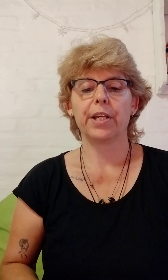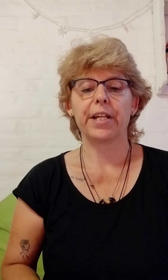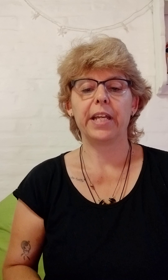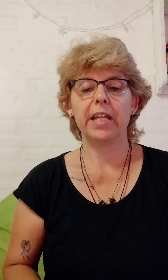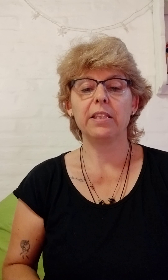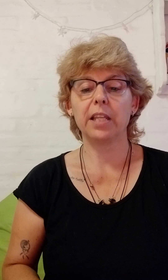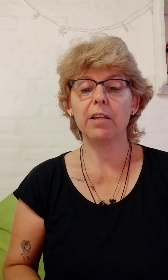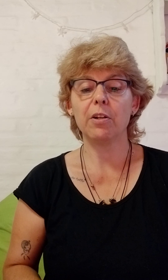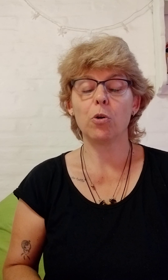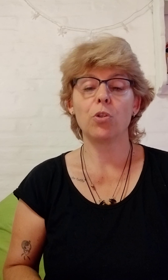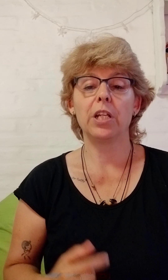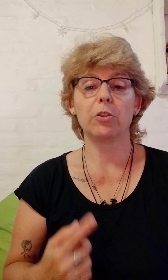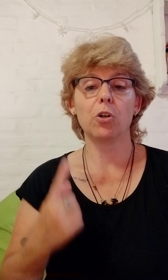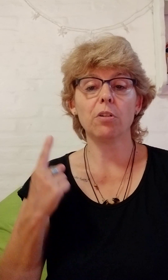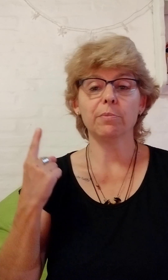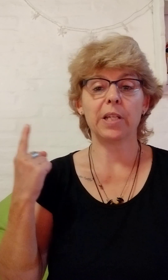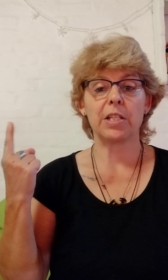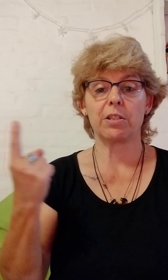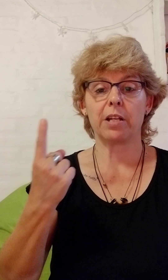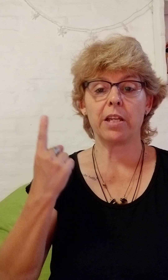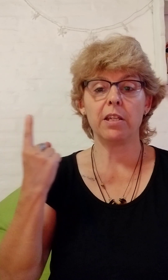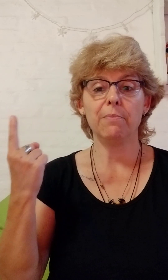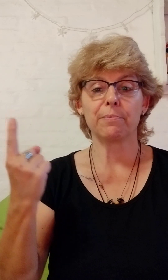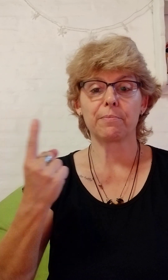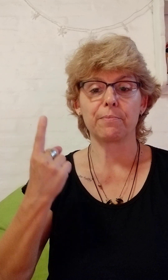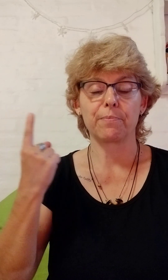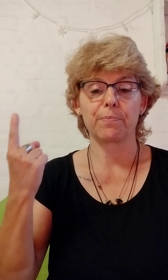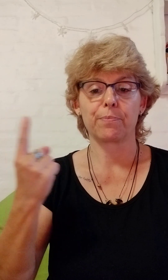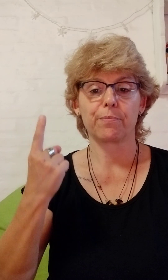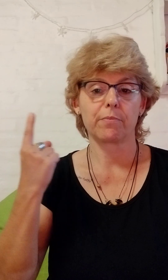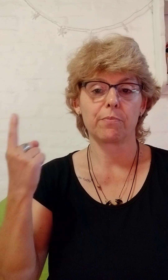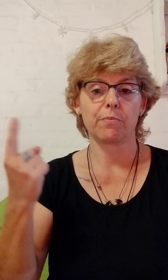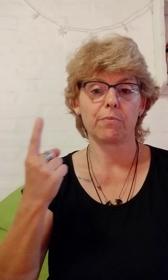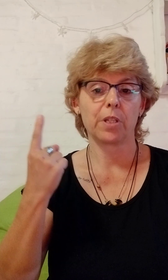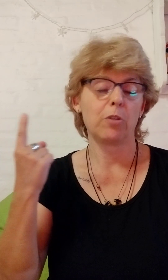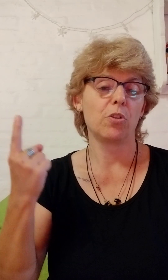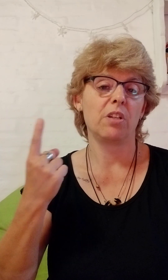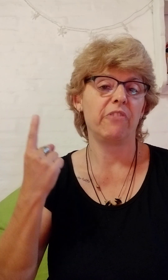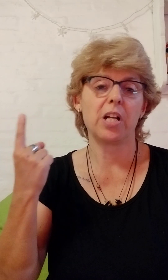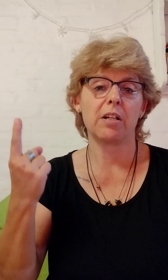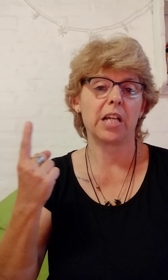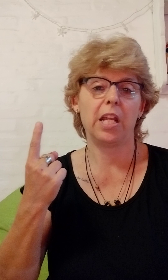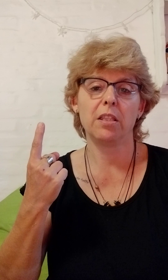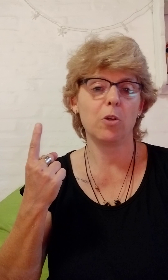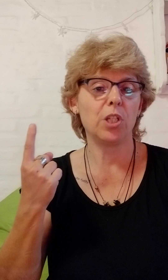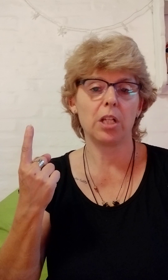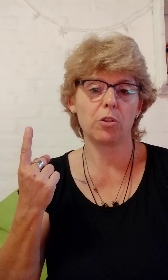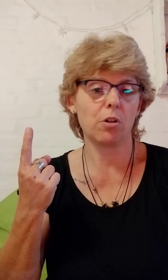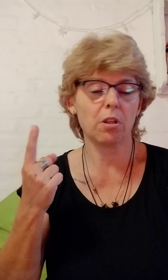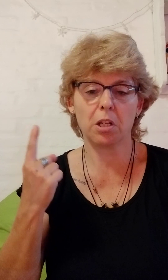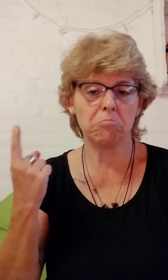Gerente o director es ahí. Esto significa gerente o director de